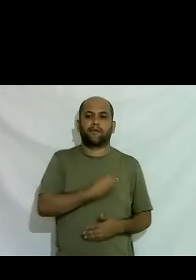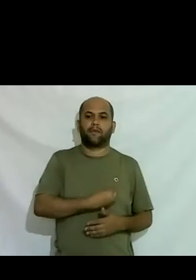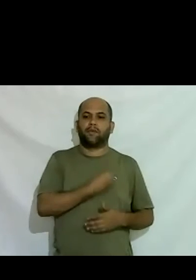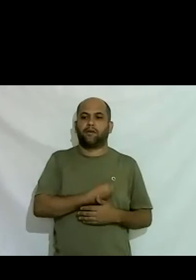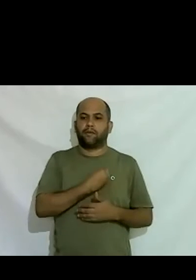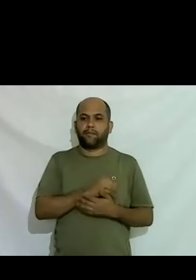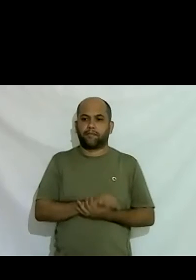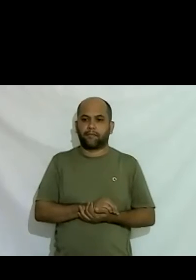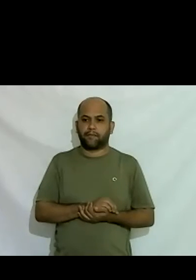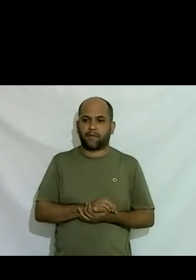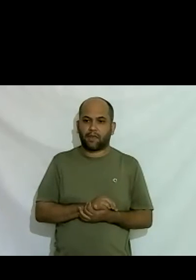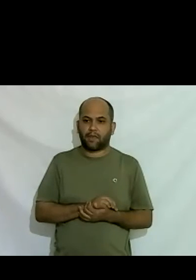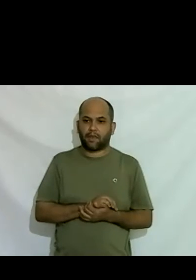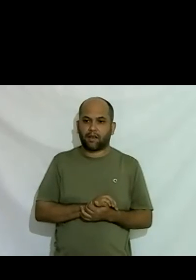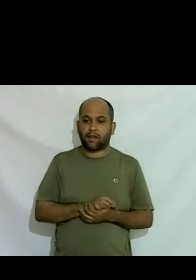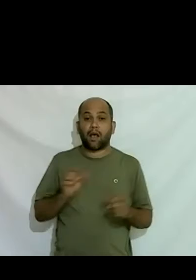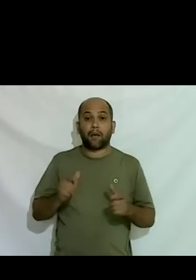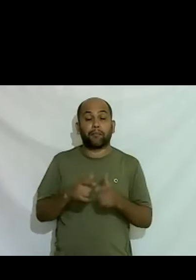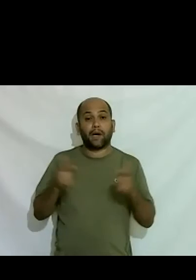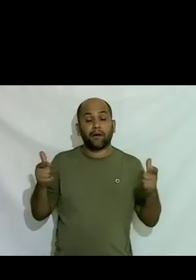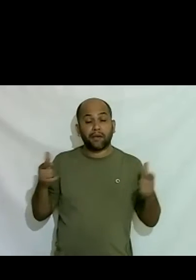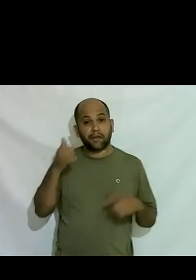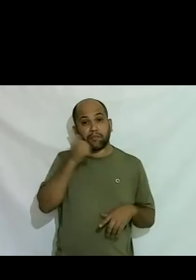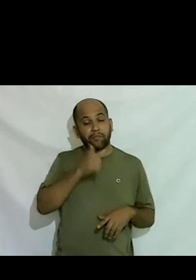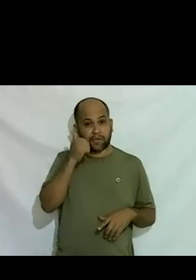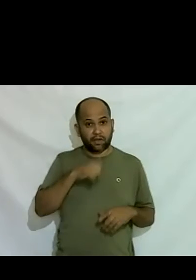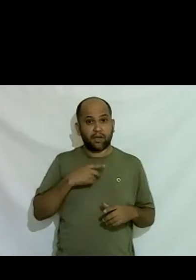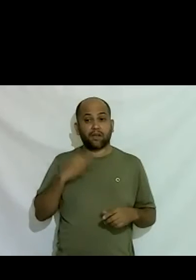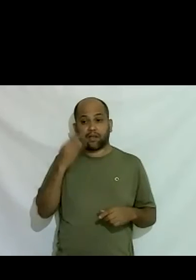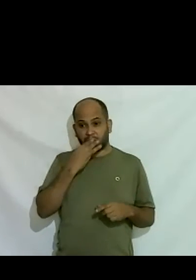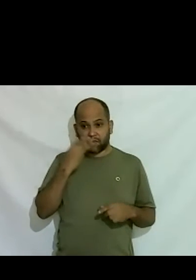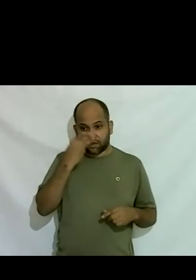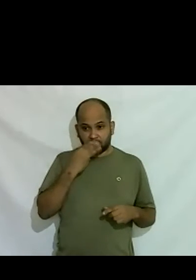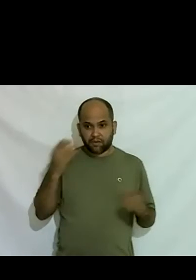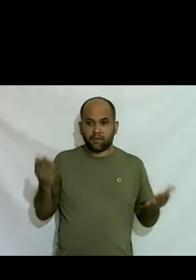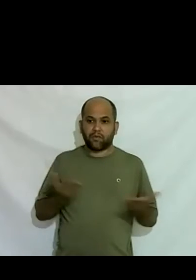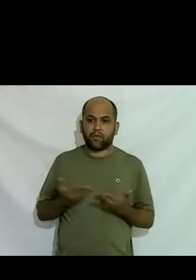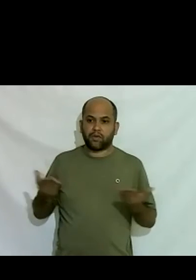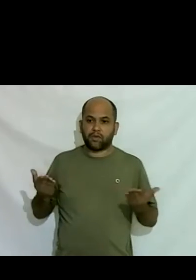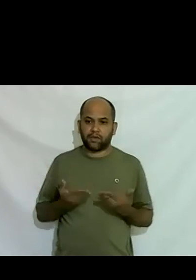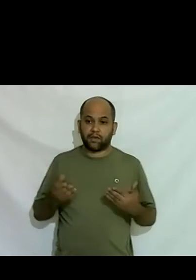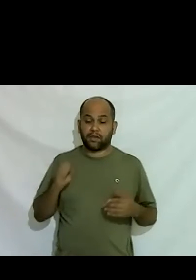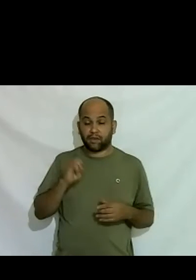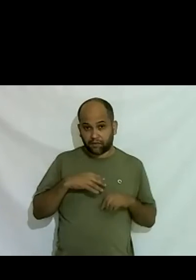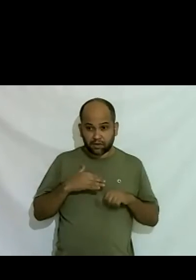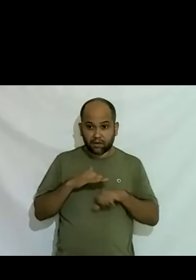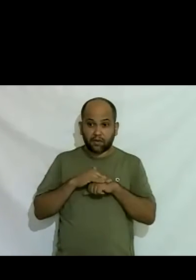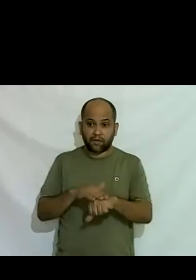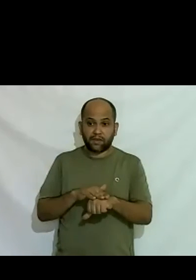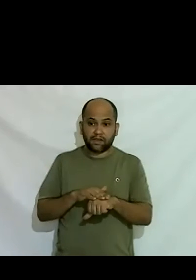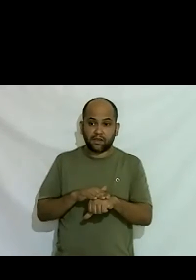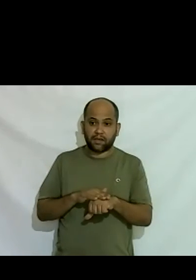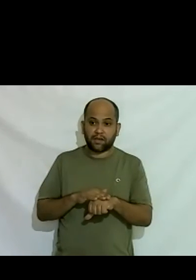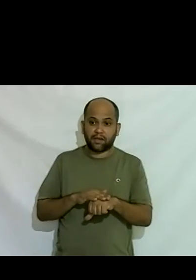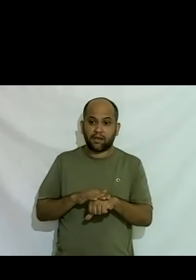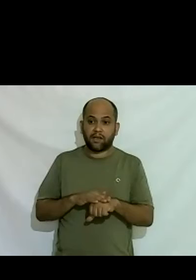a grande maioria dessas meninas que estão na prostituição que a gente vê hoje se você for conversar com ela eu já fiz isso